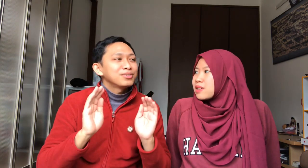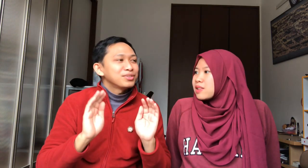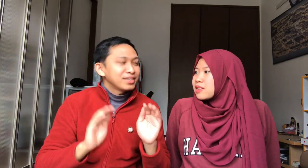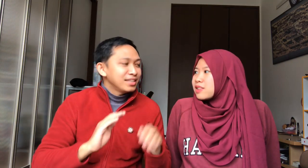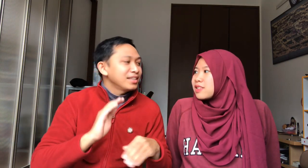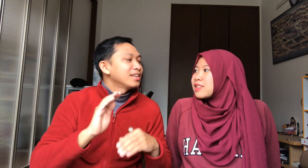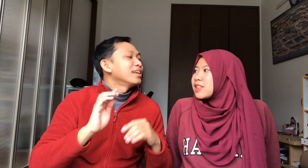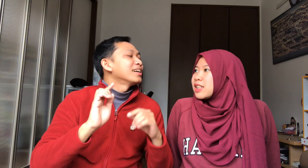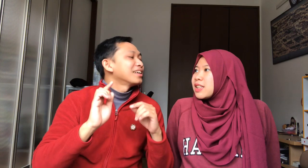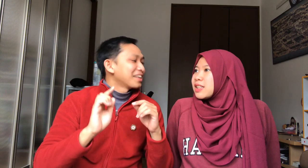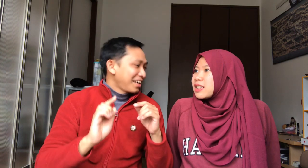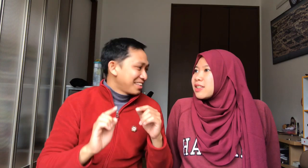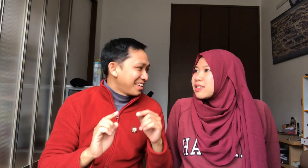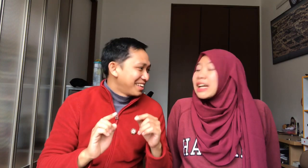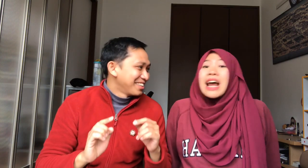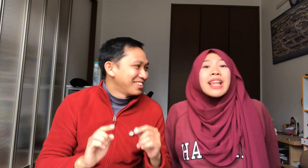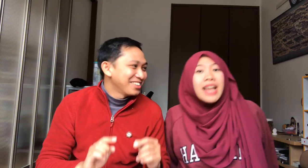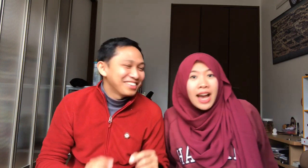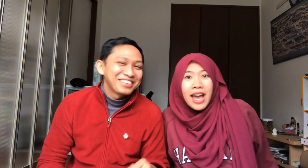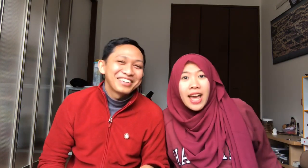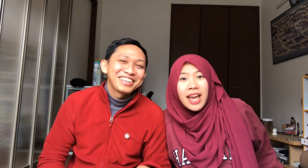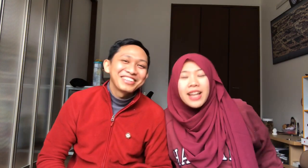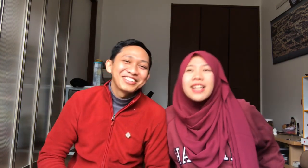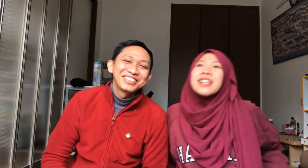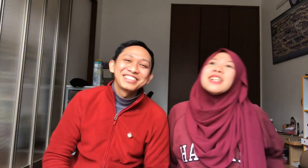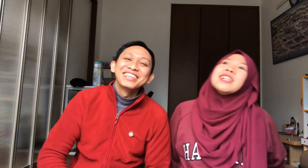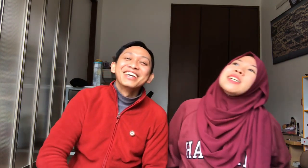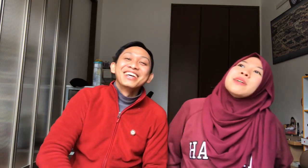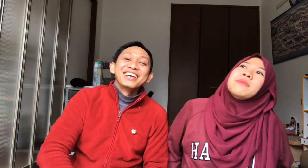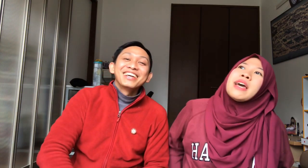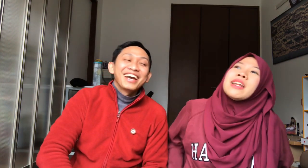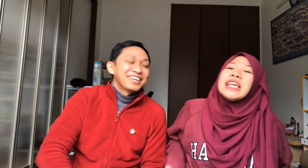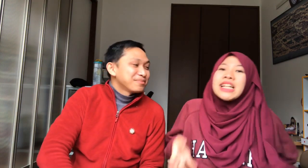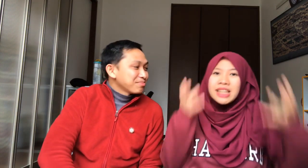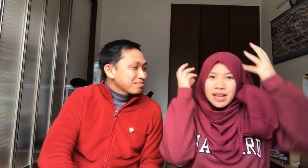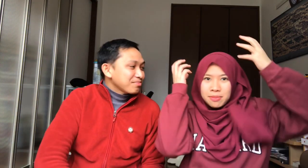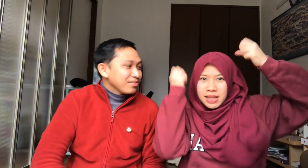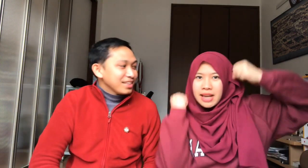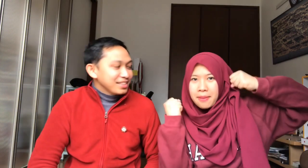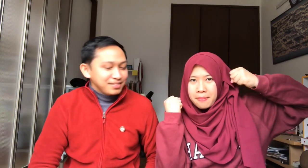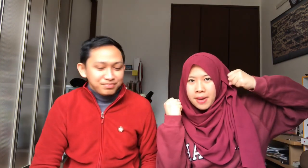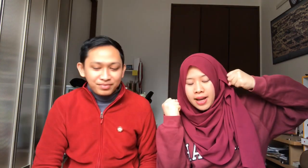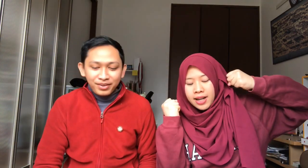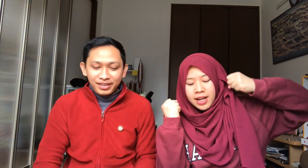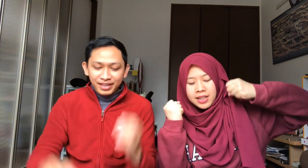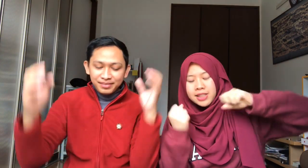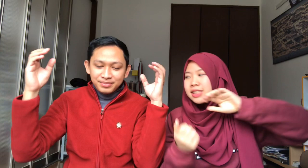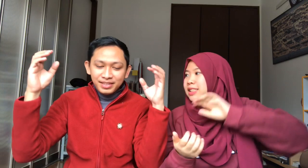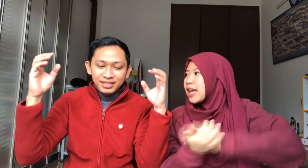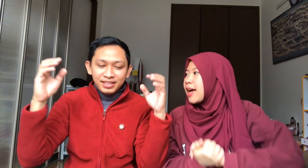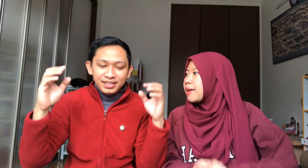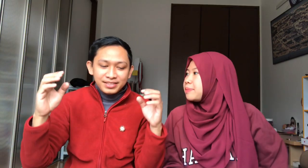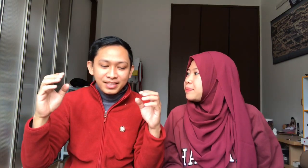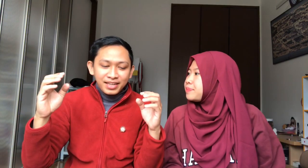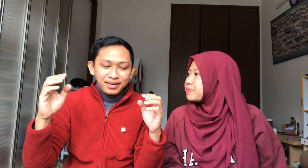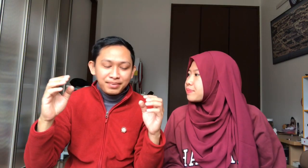menunjukin Gerakan tangan Biar ingatnya lebih gampang Jadi sekarang